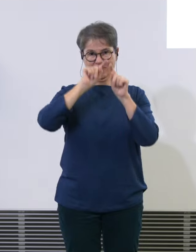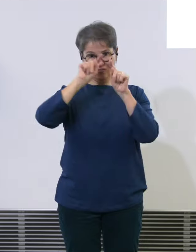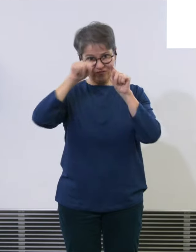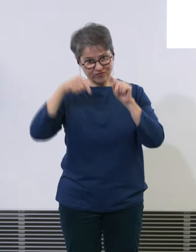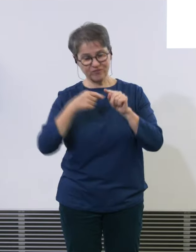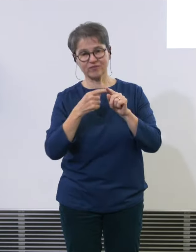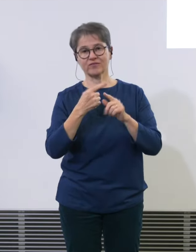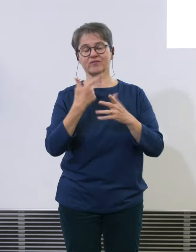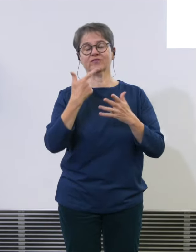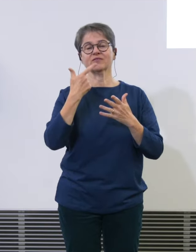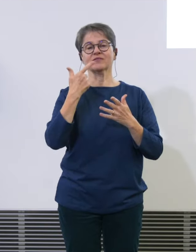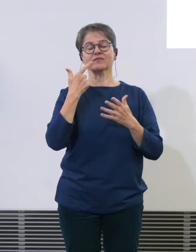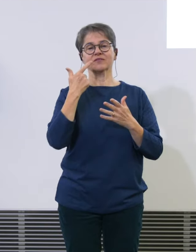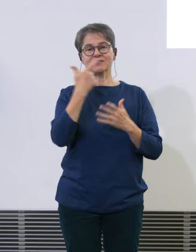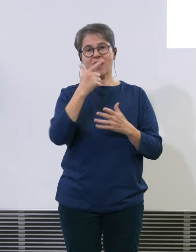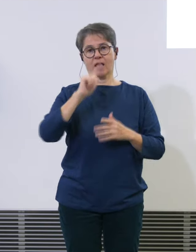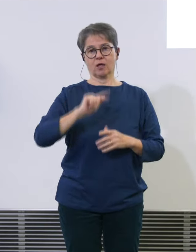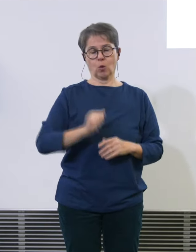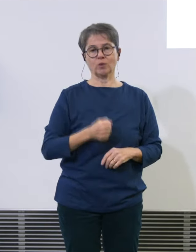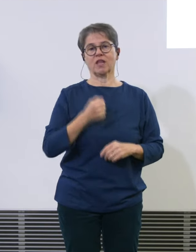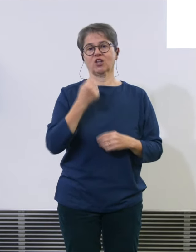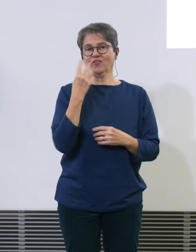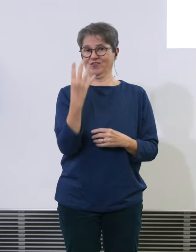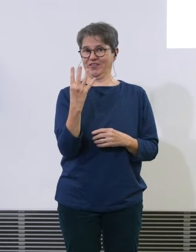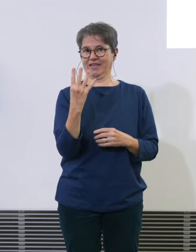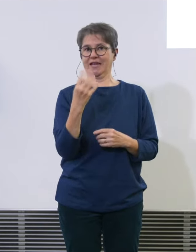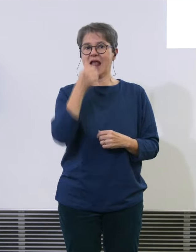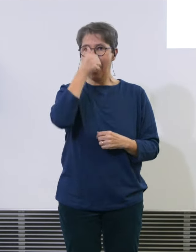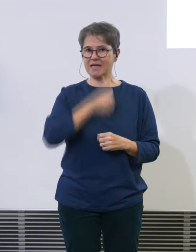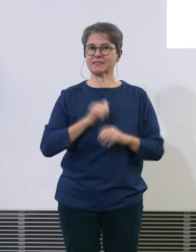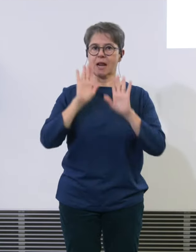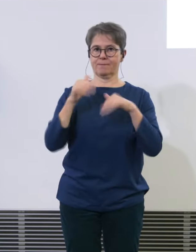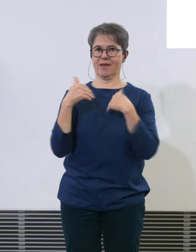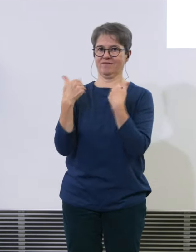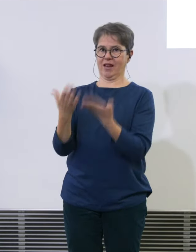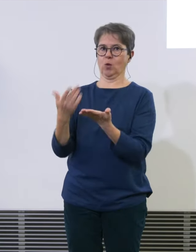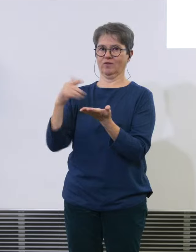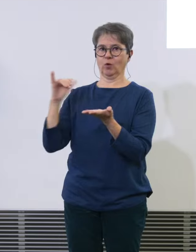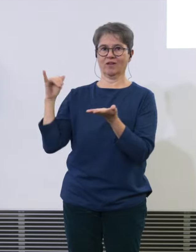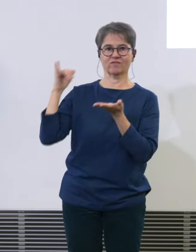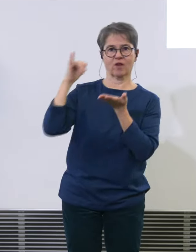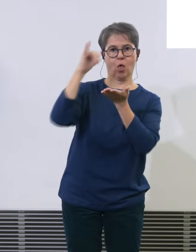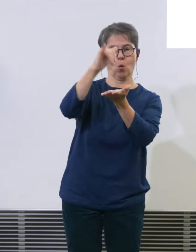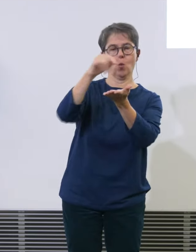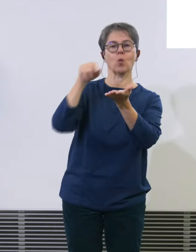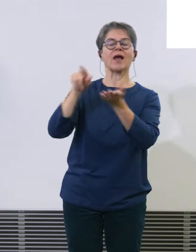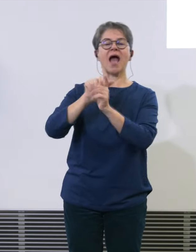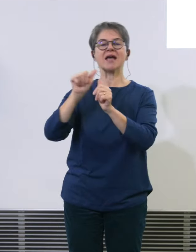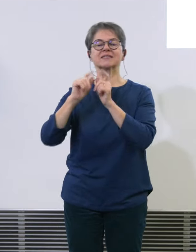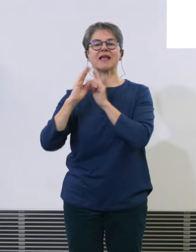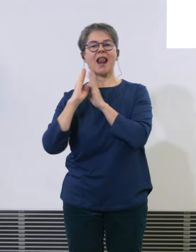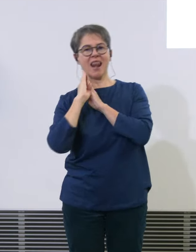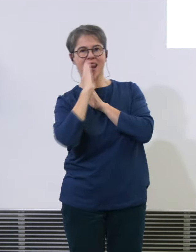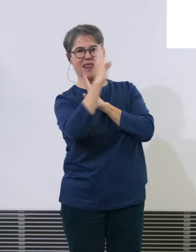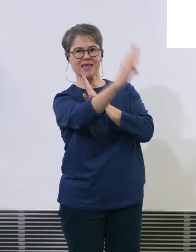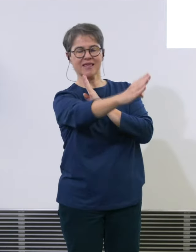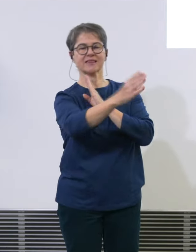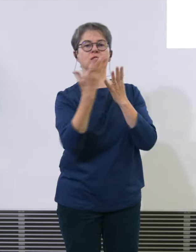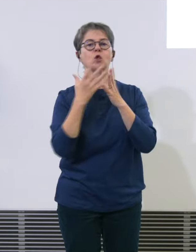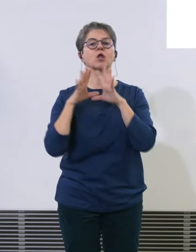Einzelbewilligungen für Flüge erteilt worden. Das sind Linienflüge oder das sind Charterflüge, die